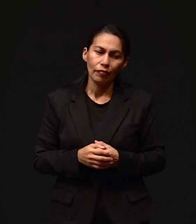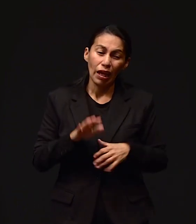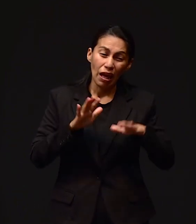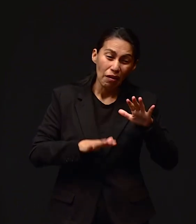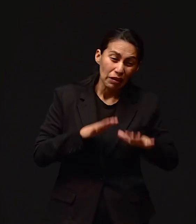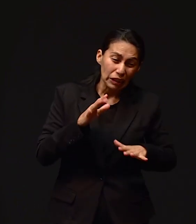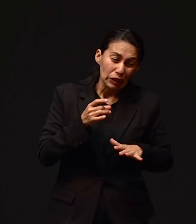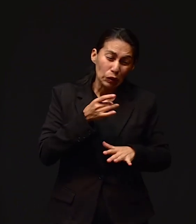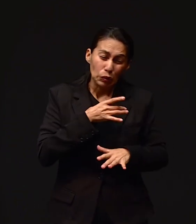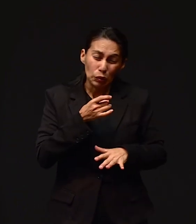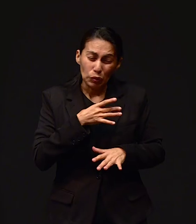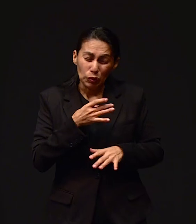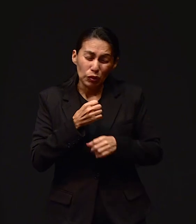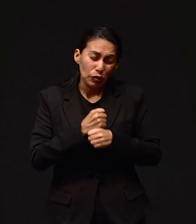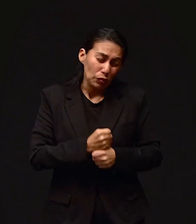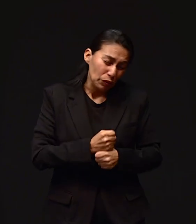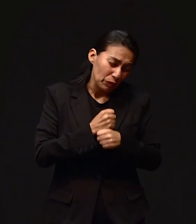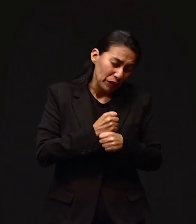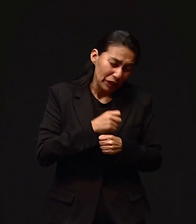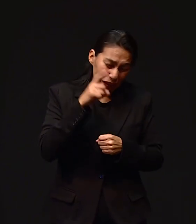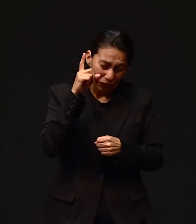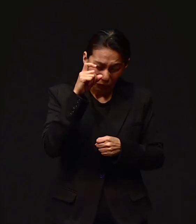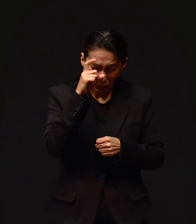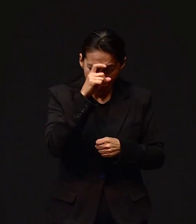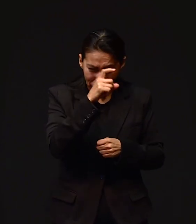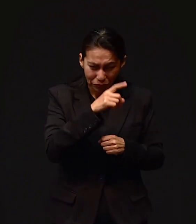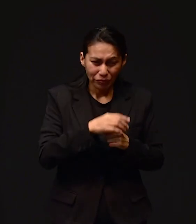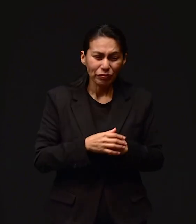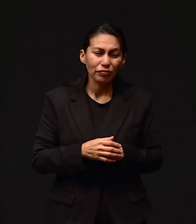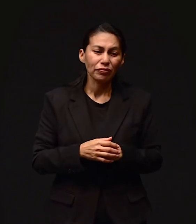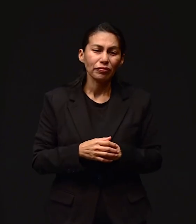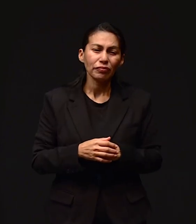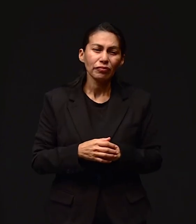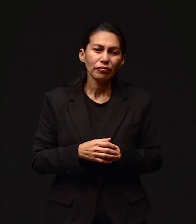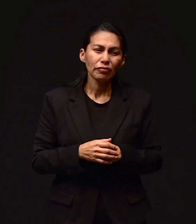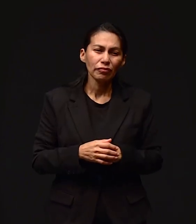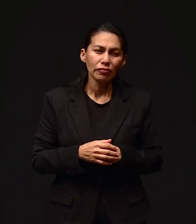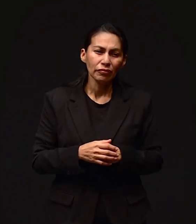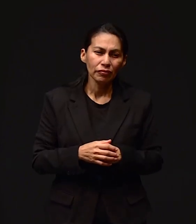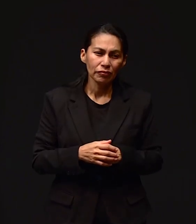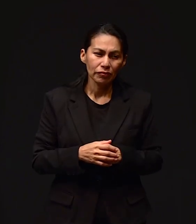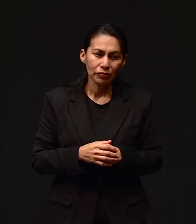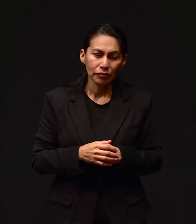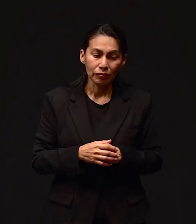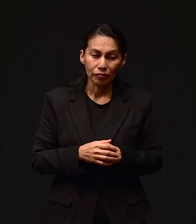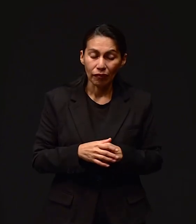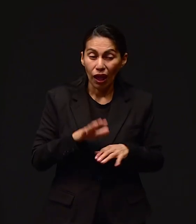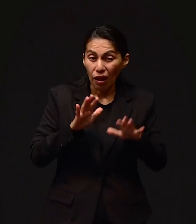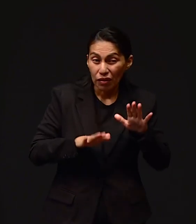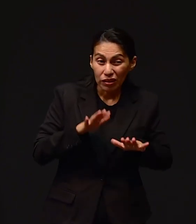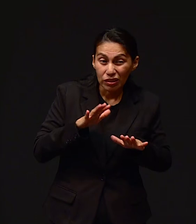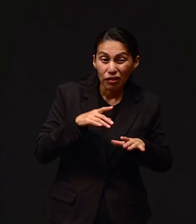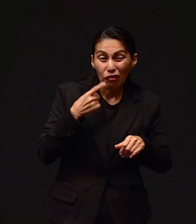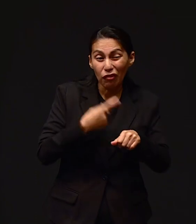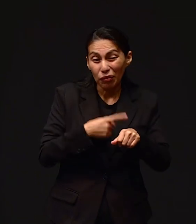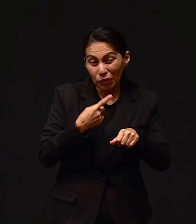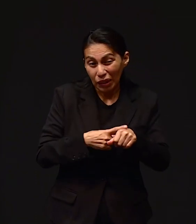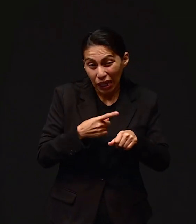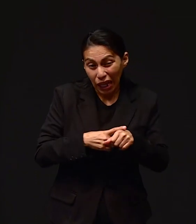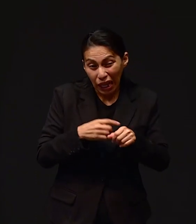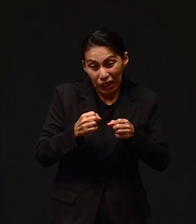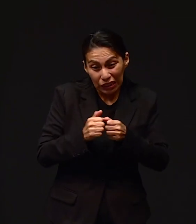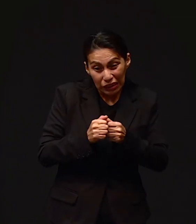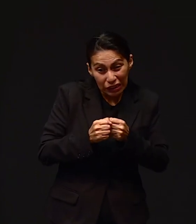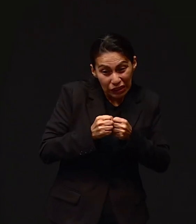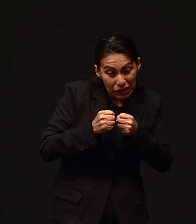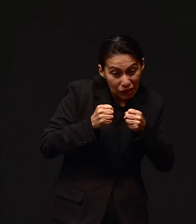dolorosas, inclusive difíciles, alguna enfermedad que